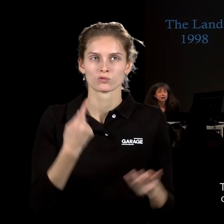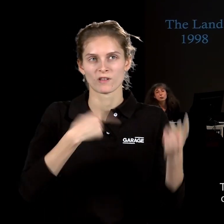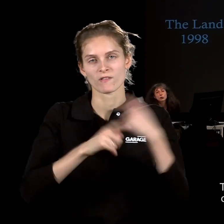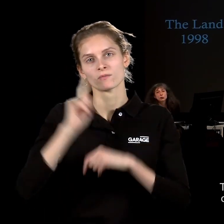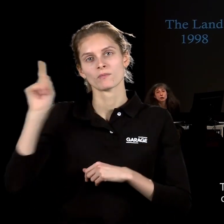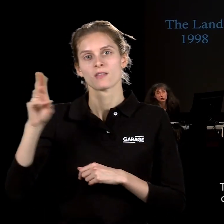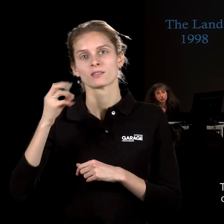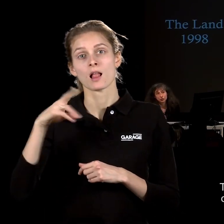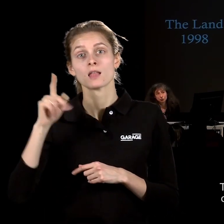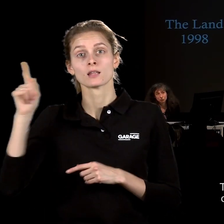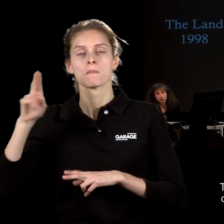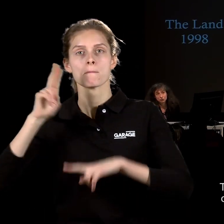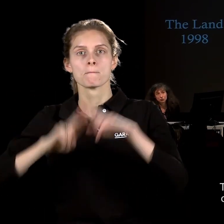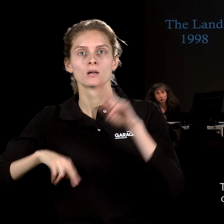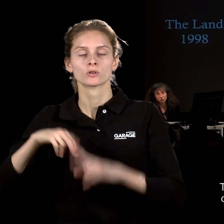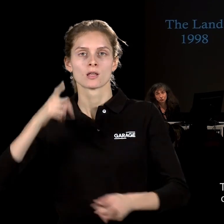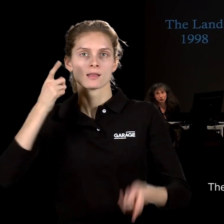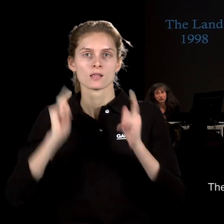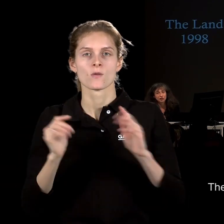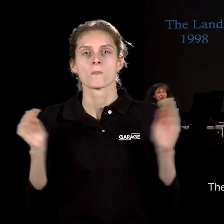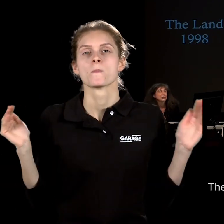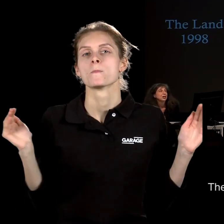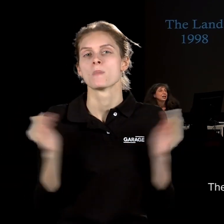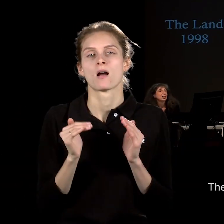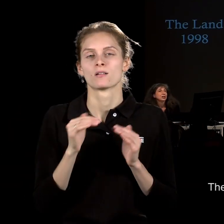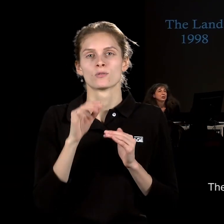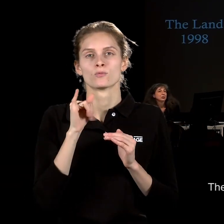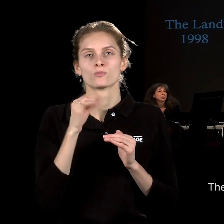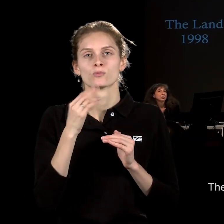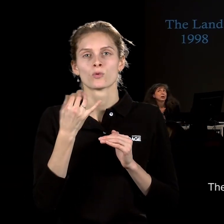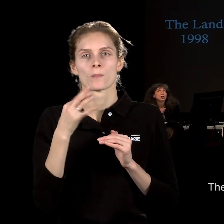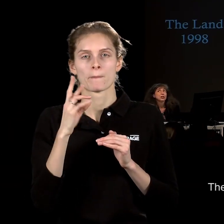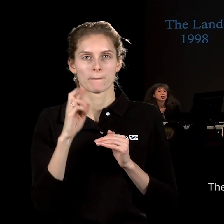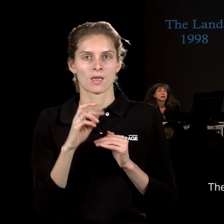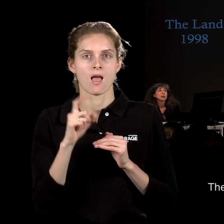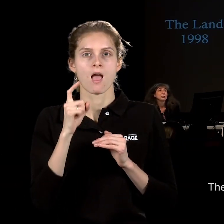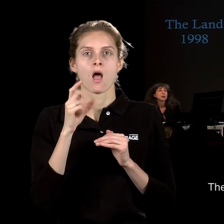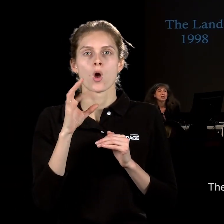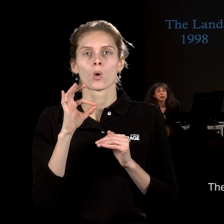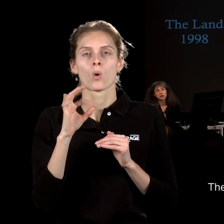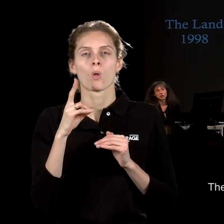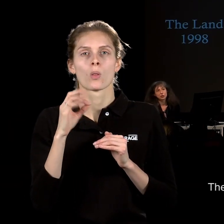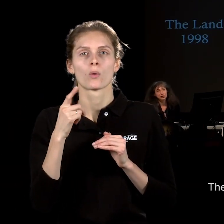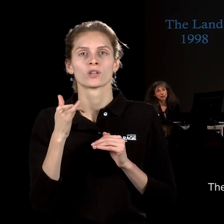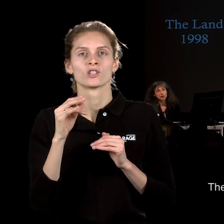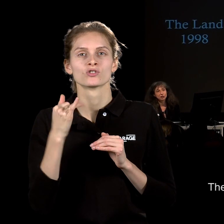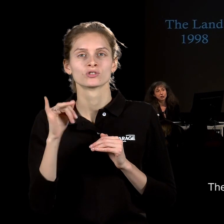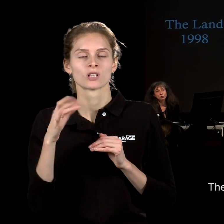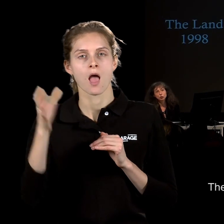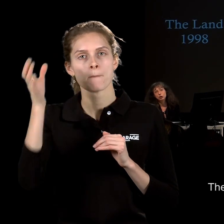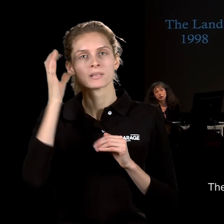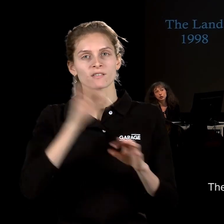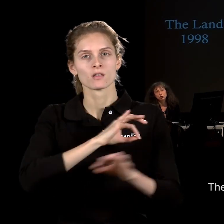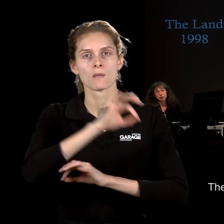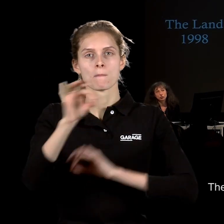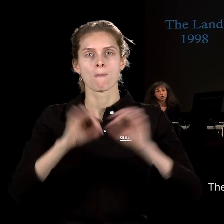таки построил настоящую маленькую утопию. The Land это экологически образовательный проект, это